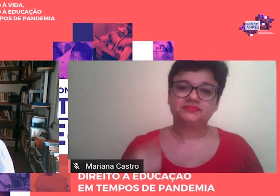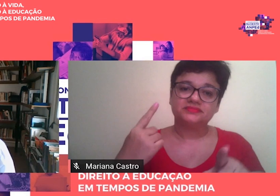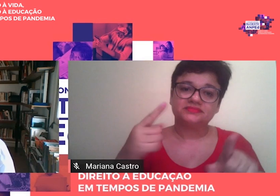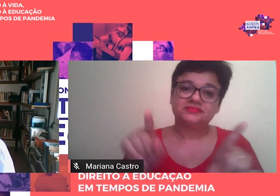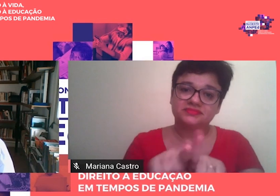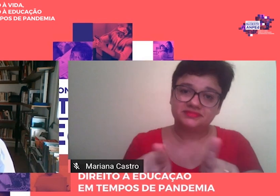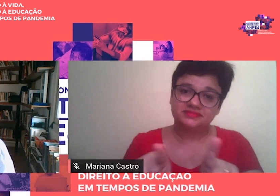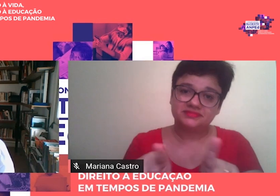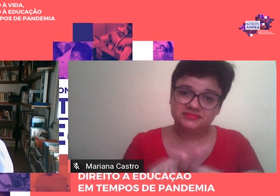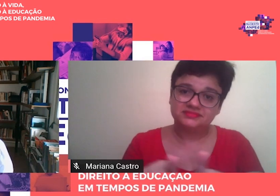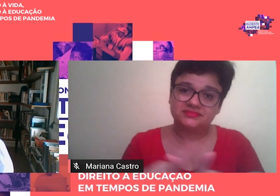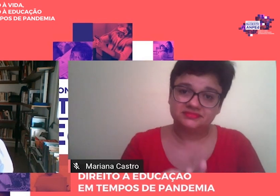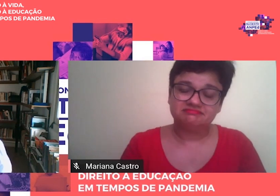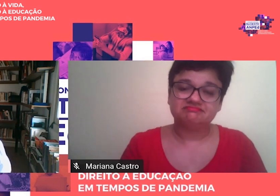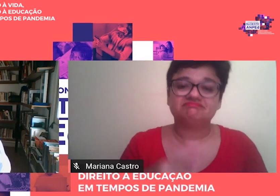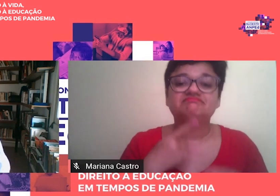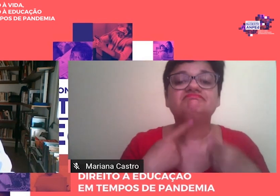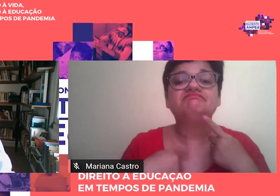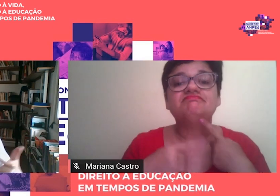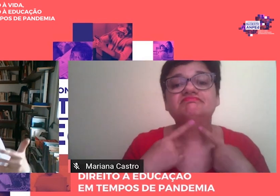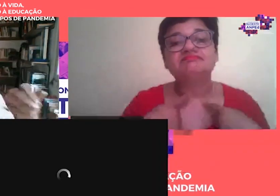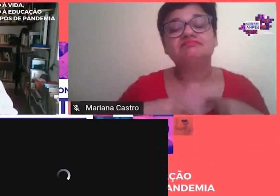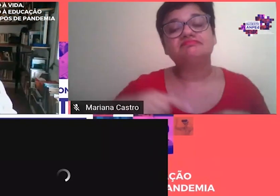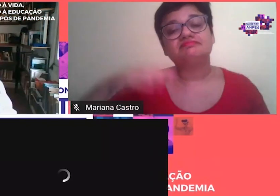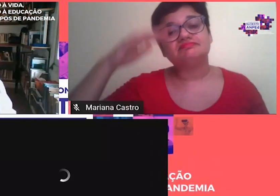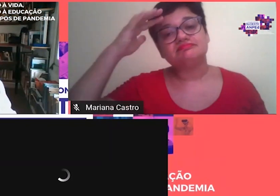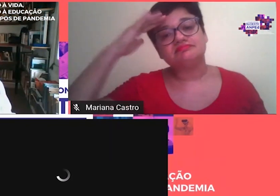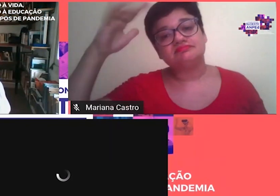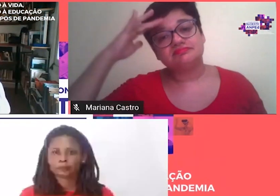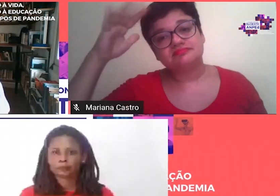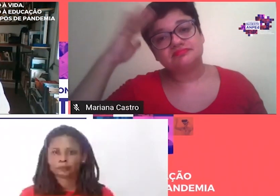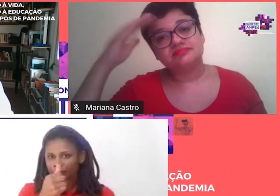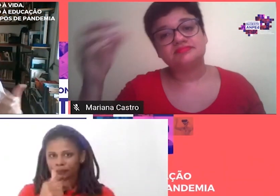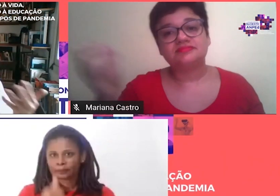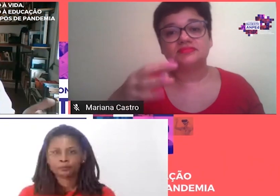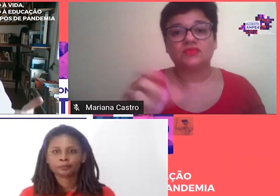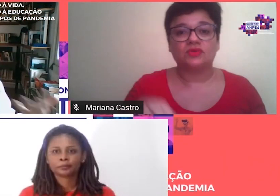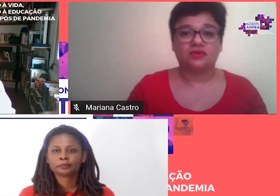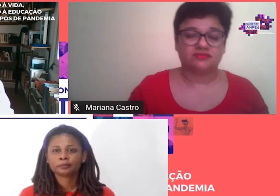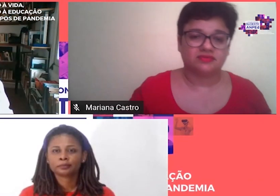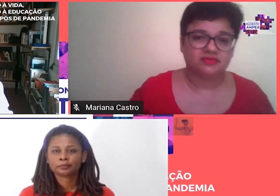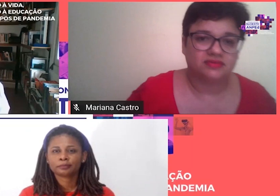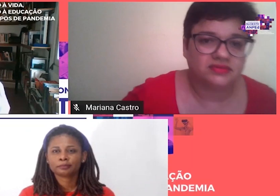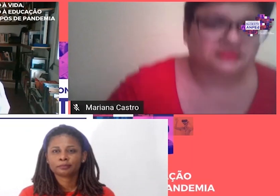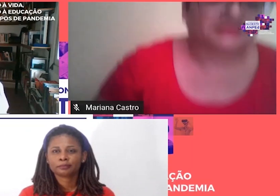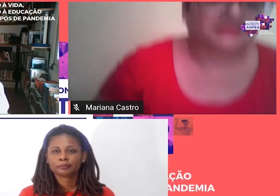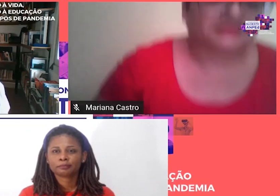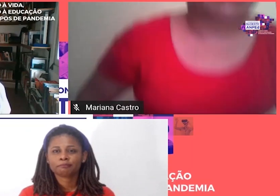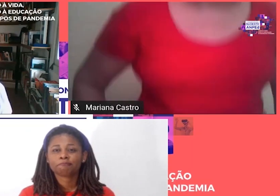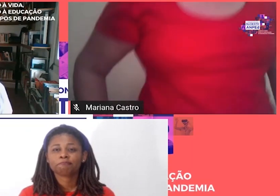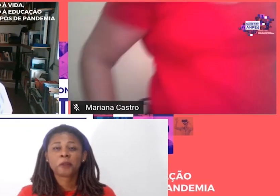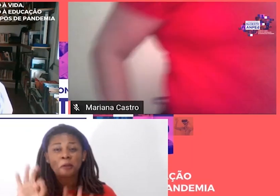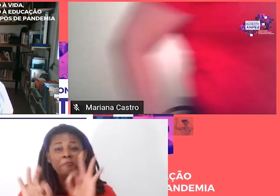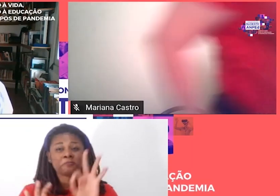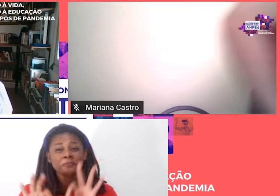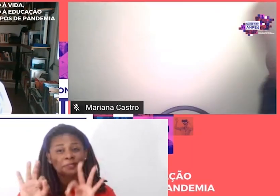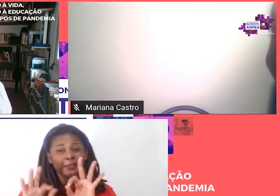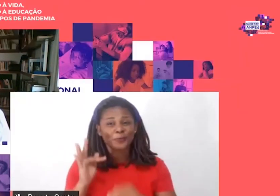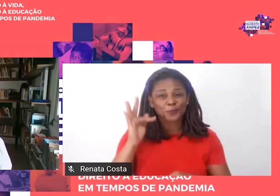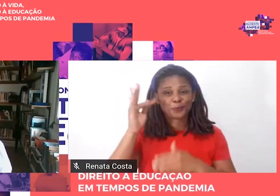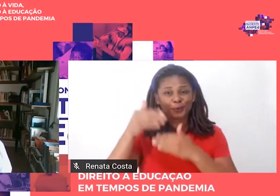induzindo, né, ou planejando, né, novas conversas para além das circunstâncias, né,